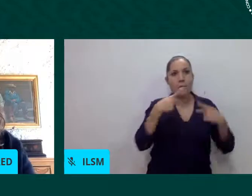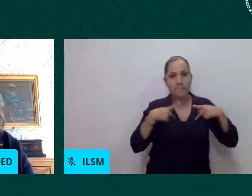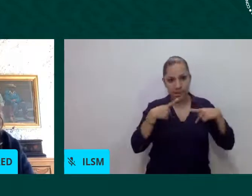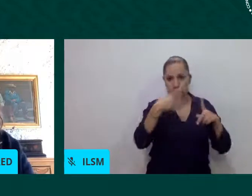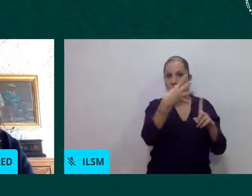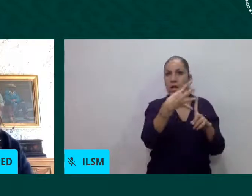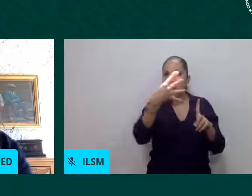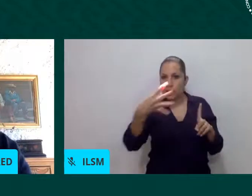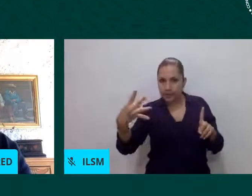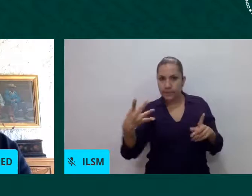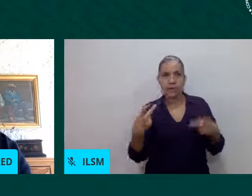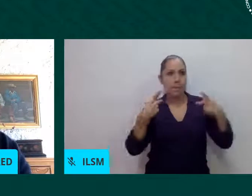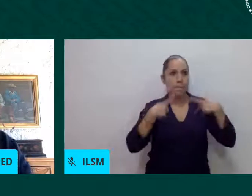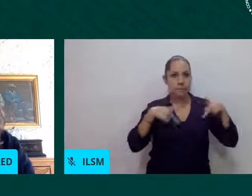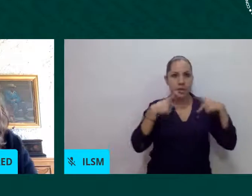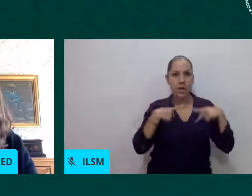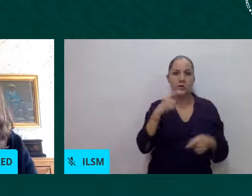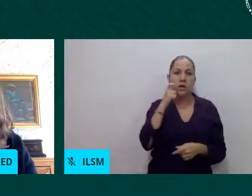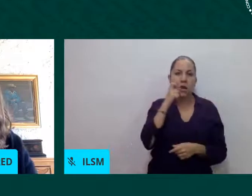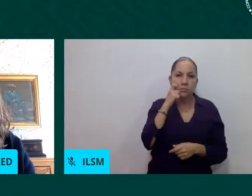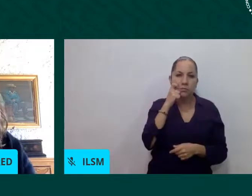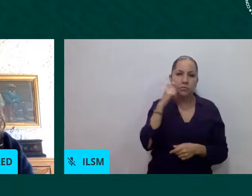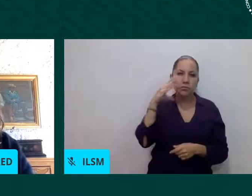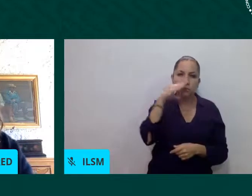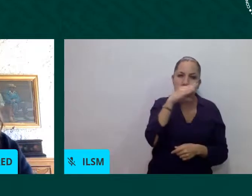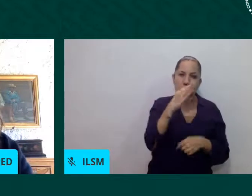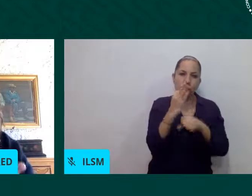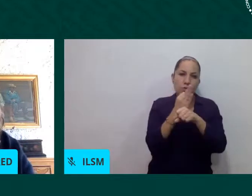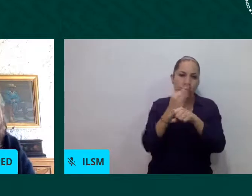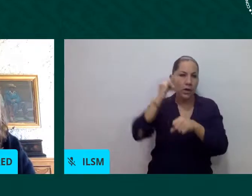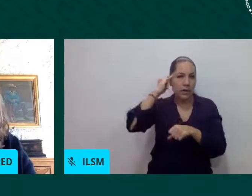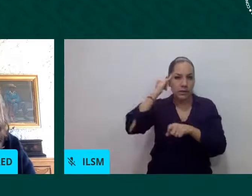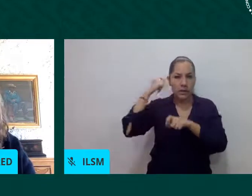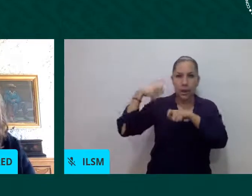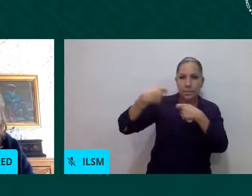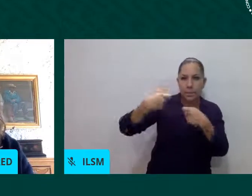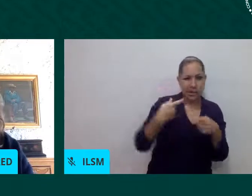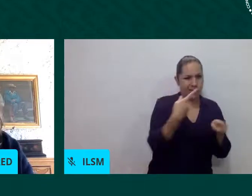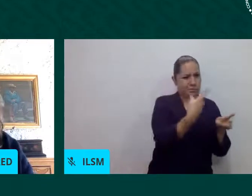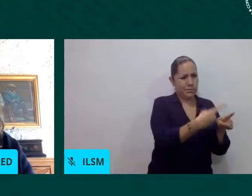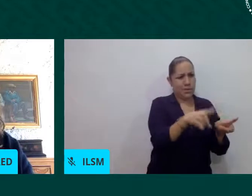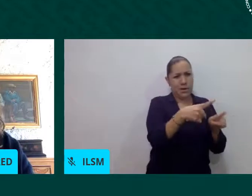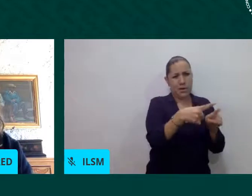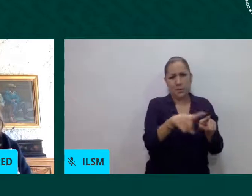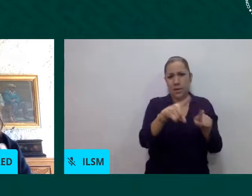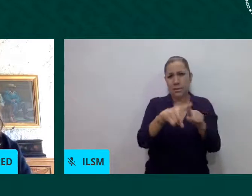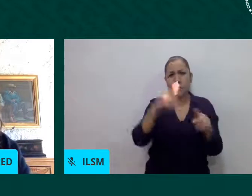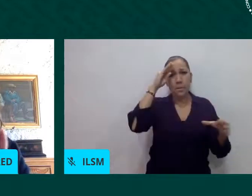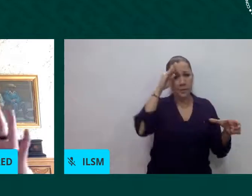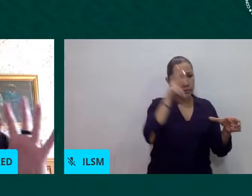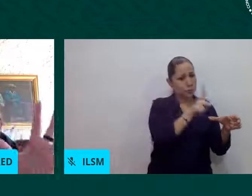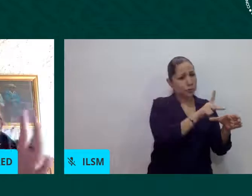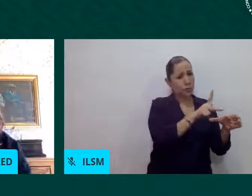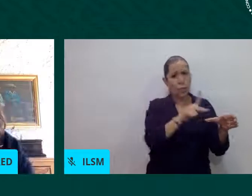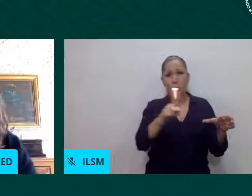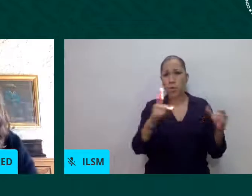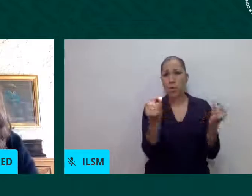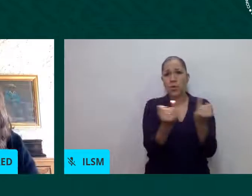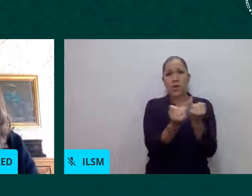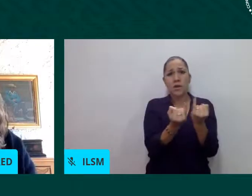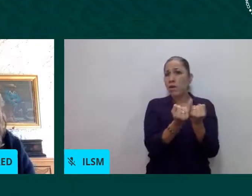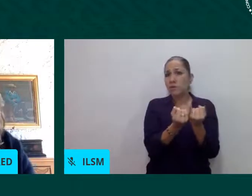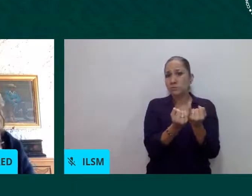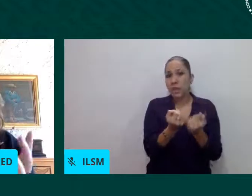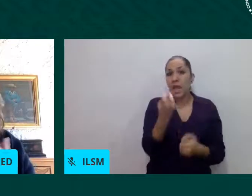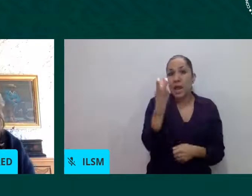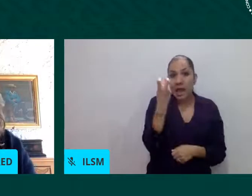Entonces, este ha sido justamente uno de los grandes retos también, porque la atención tiene que ser diferenciada y tiene que atender a estas distintas realidades,